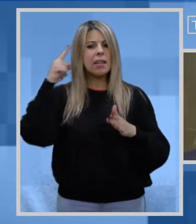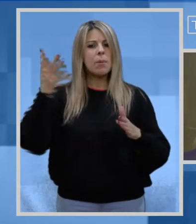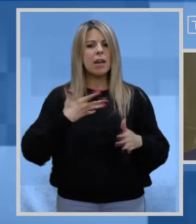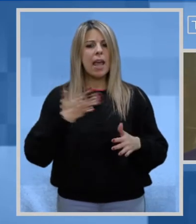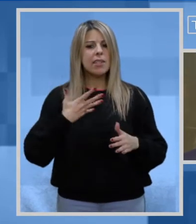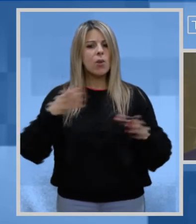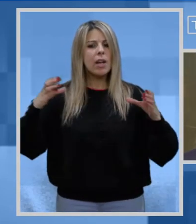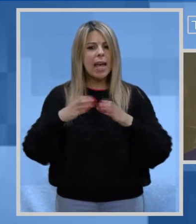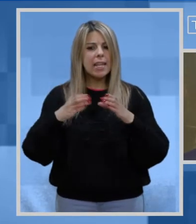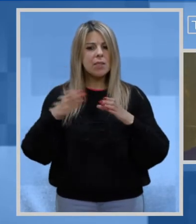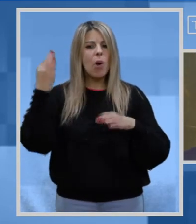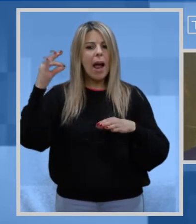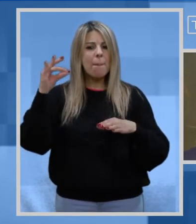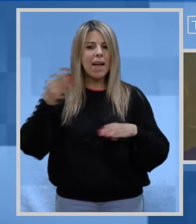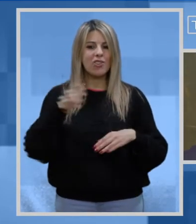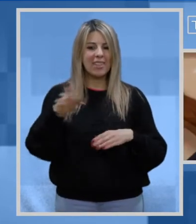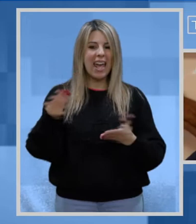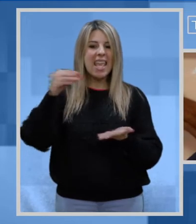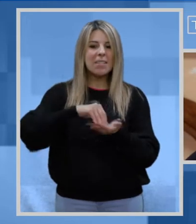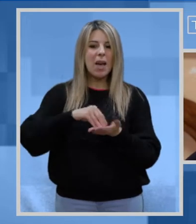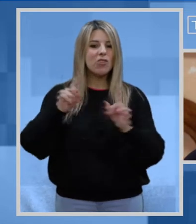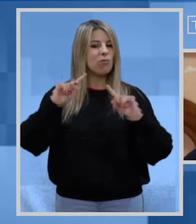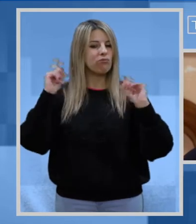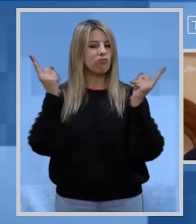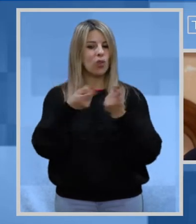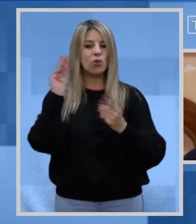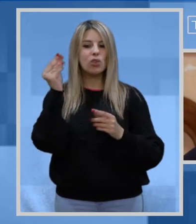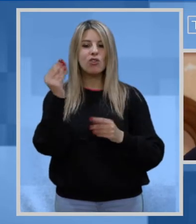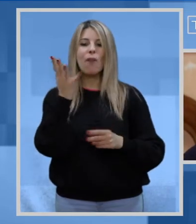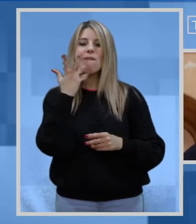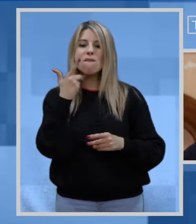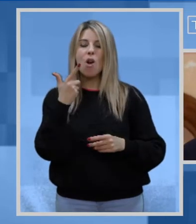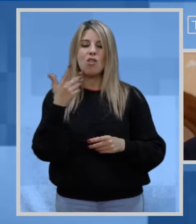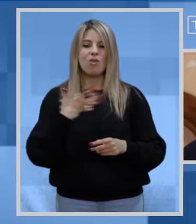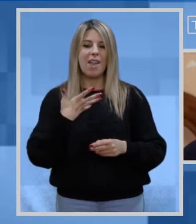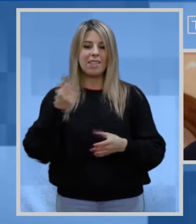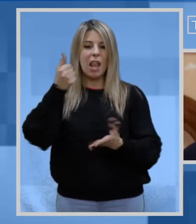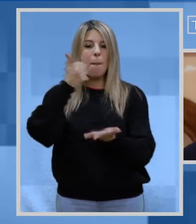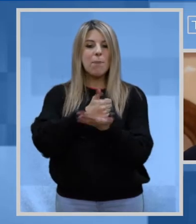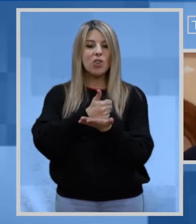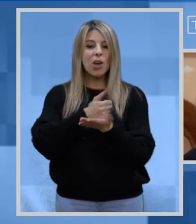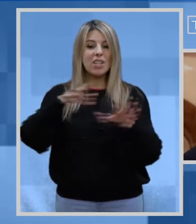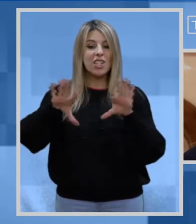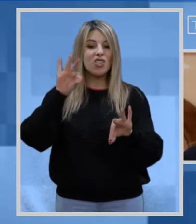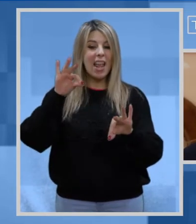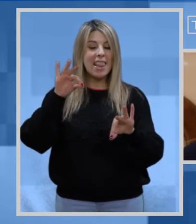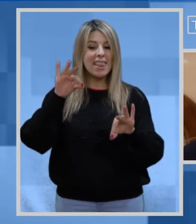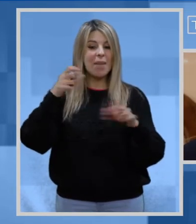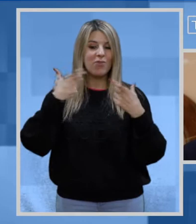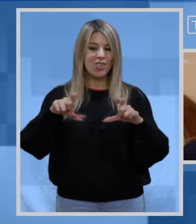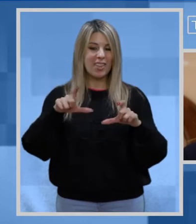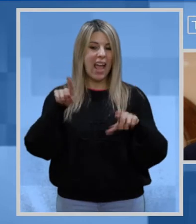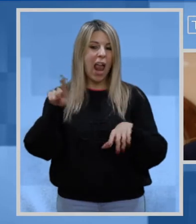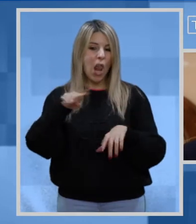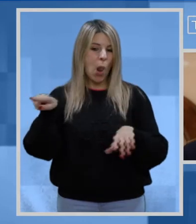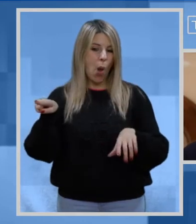È nata per essere un organismo capace di dare spazio a tutti i giovani che desiderino essere protagonisti delle scelte della